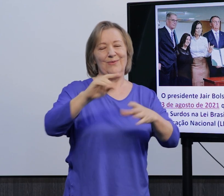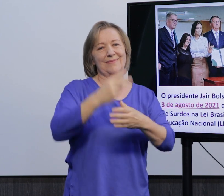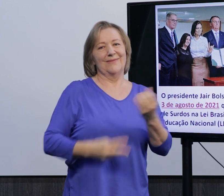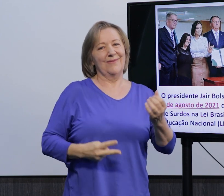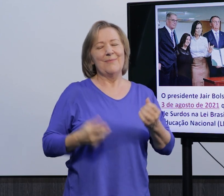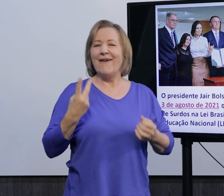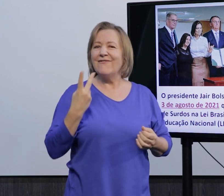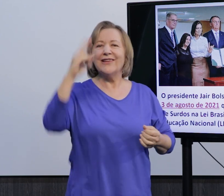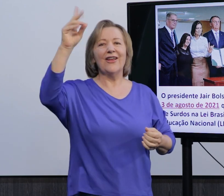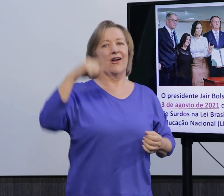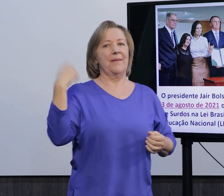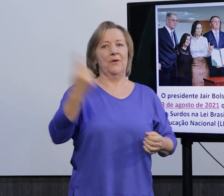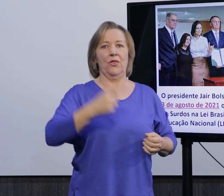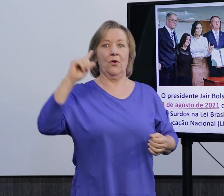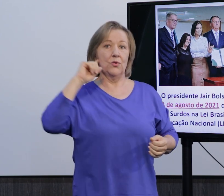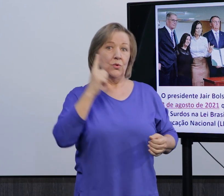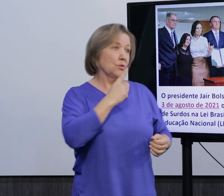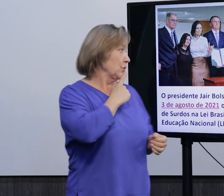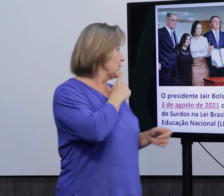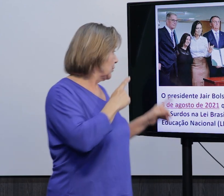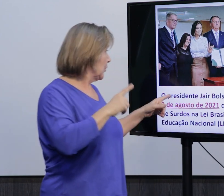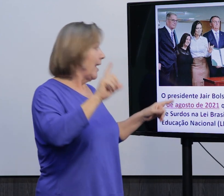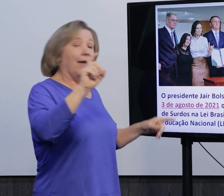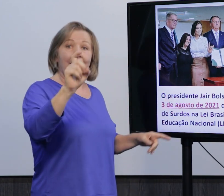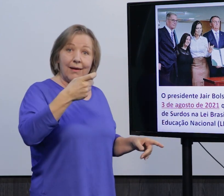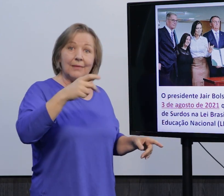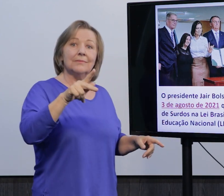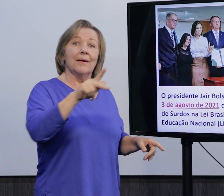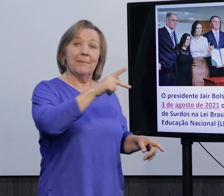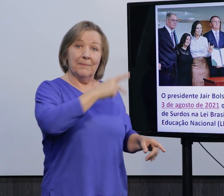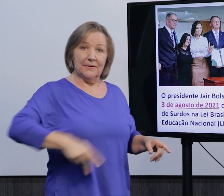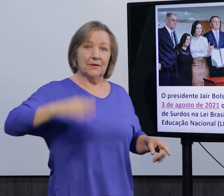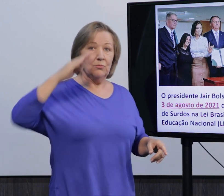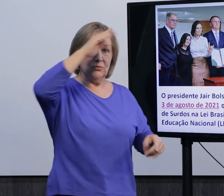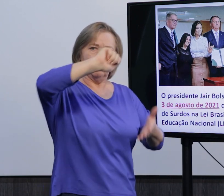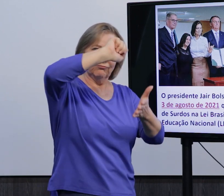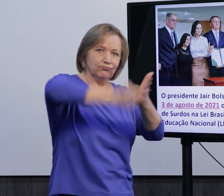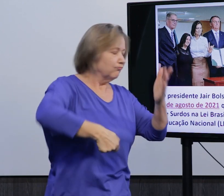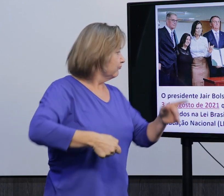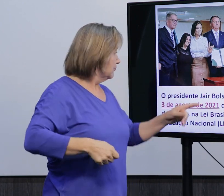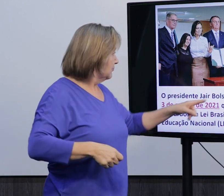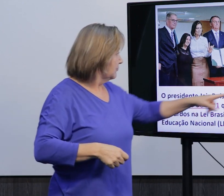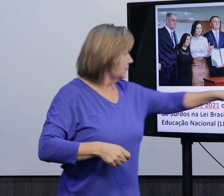Isso é uma valorização para nós enquanto comunidade surda. Foi uma lei sancionada pelo ex-presidente.